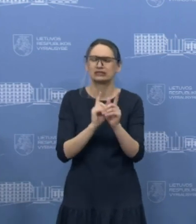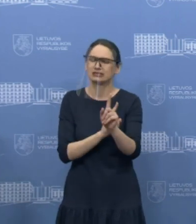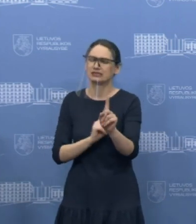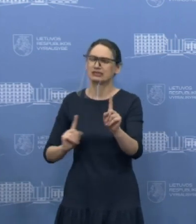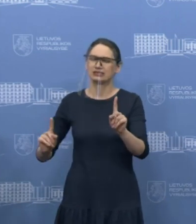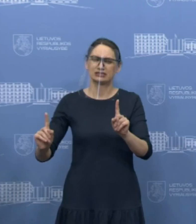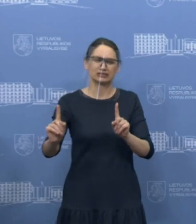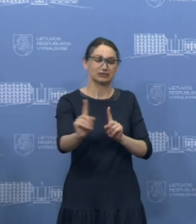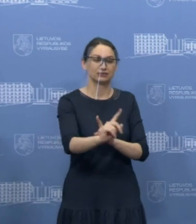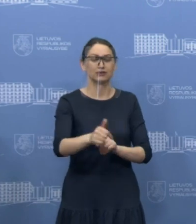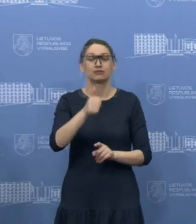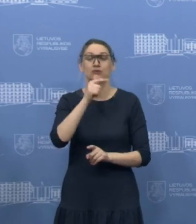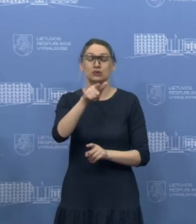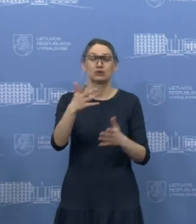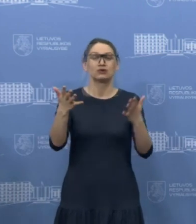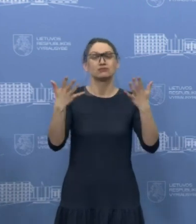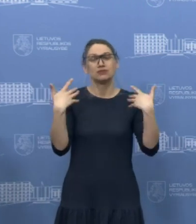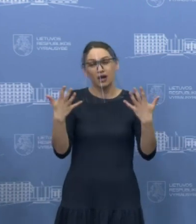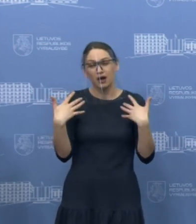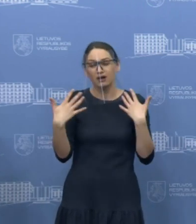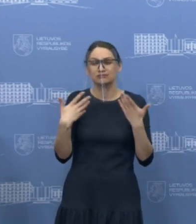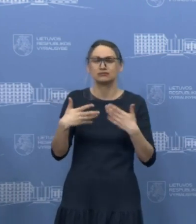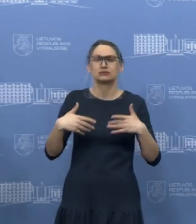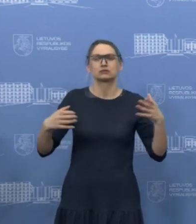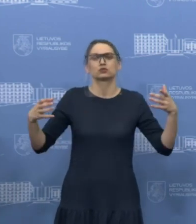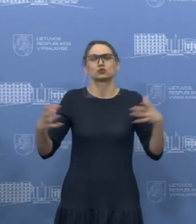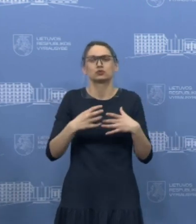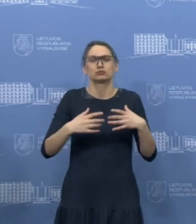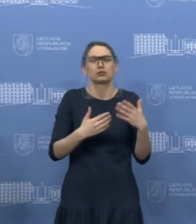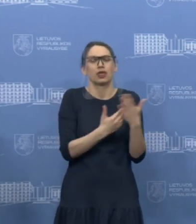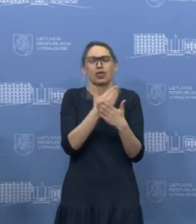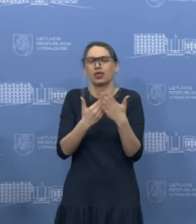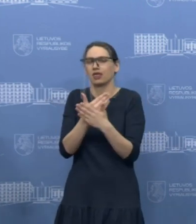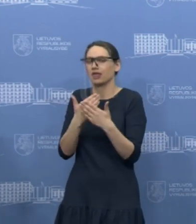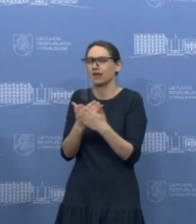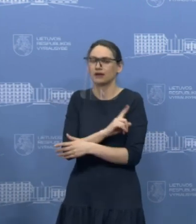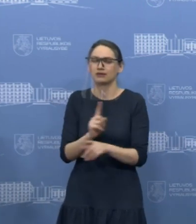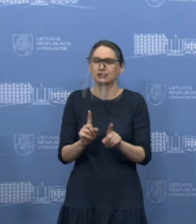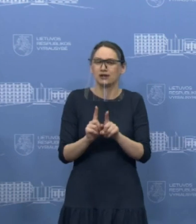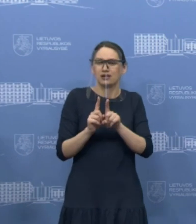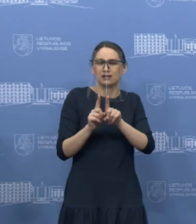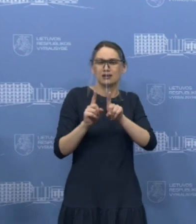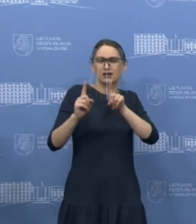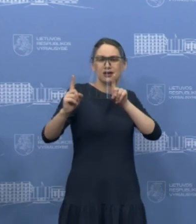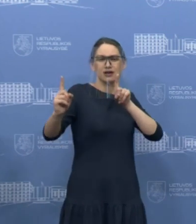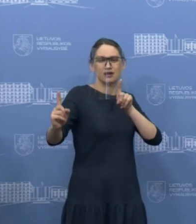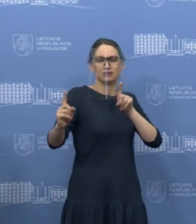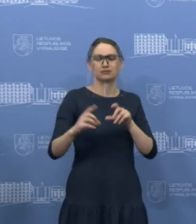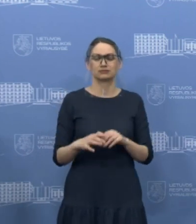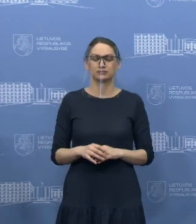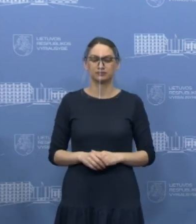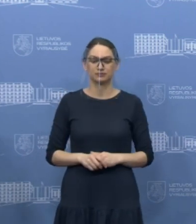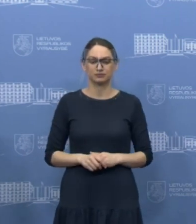jau vis dėl to atsiradote parke, nebūkite visi vienoje krūvoje. Vėl laikykite to pačio atstumo.